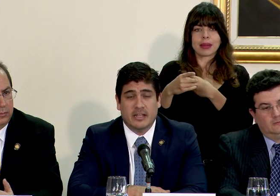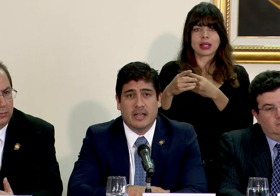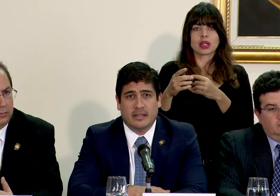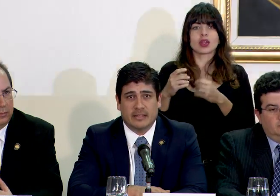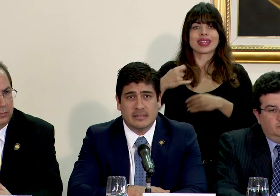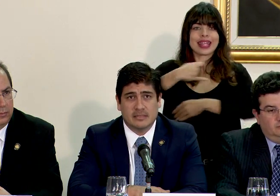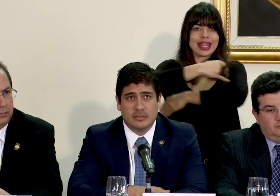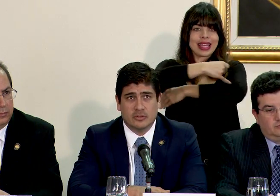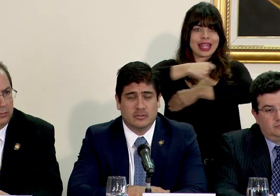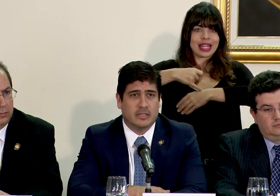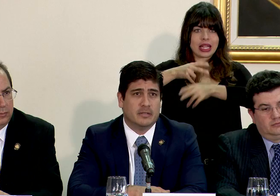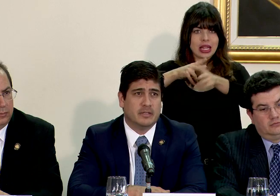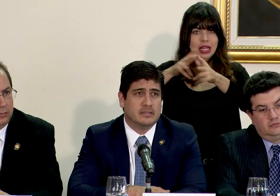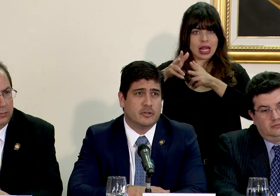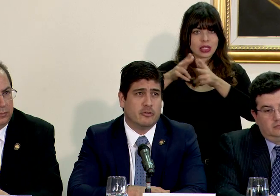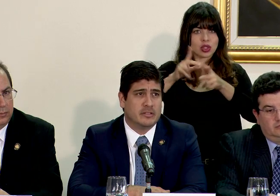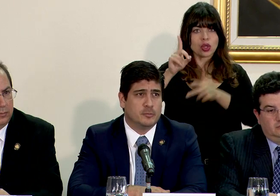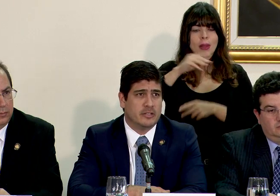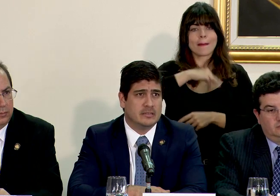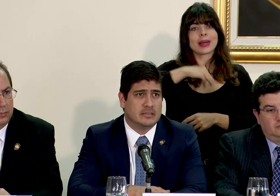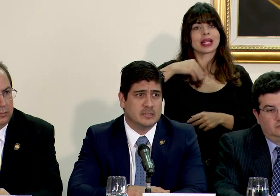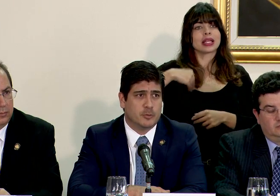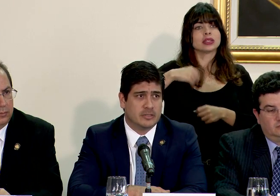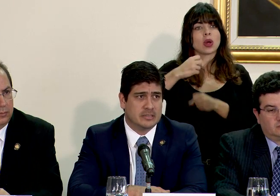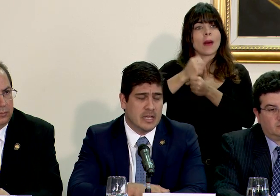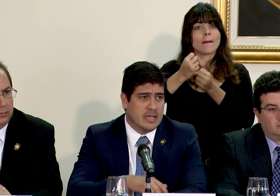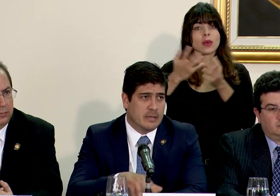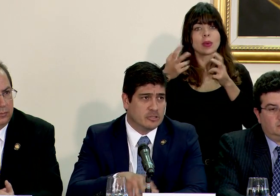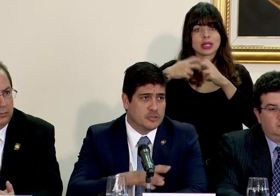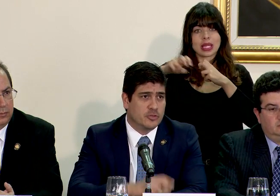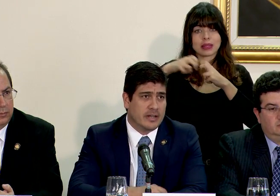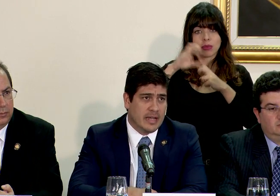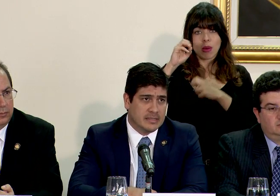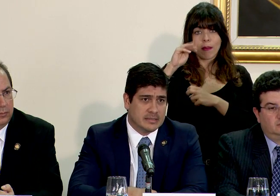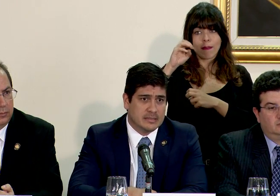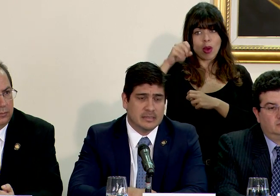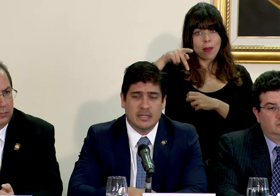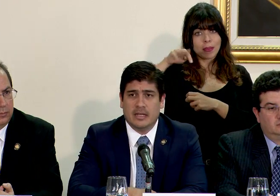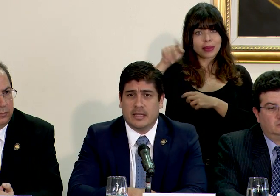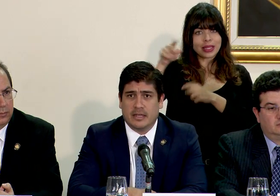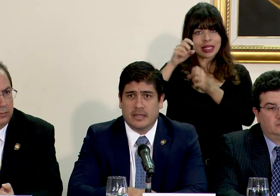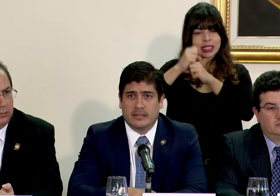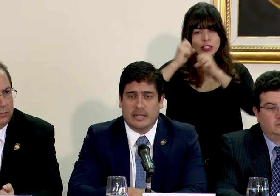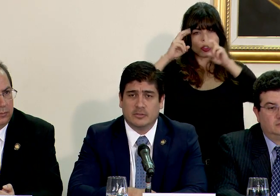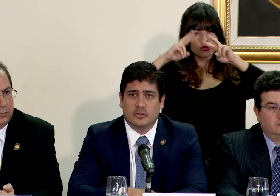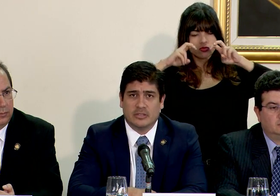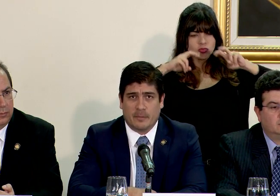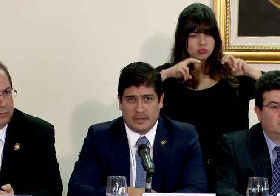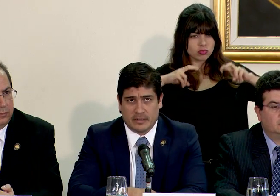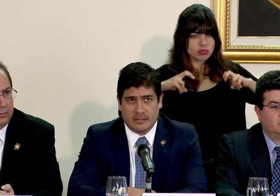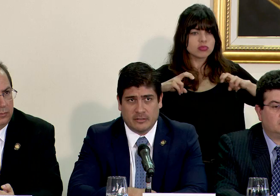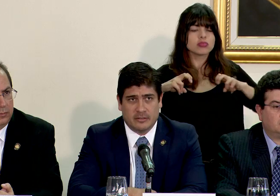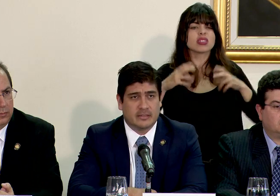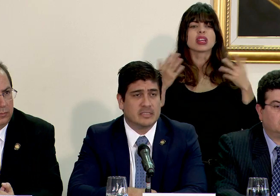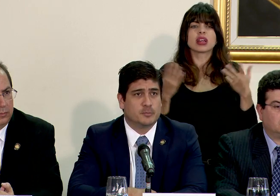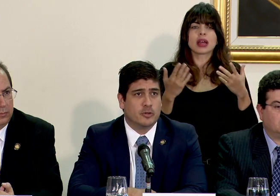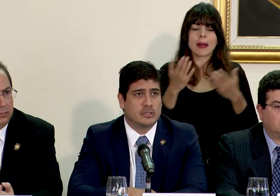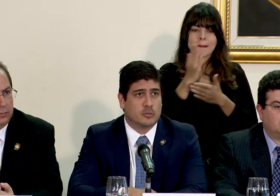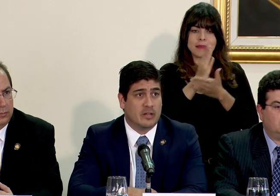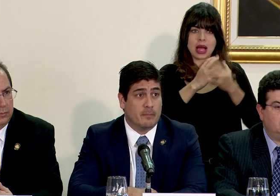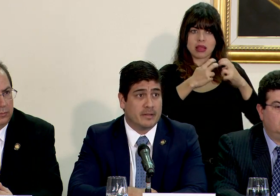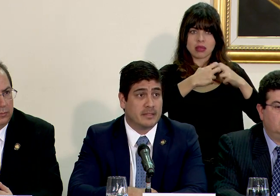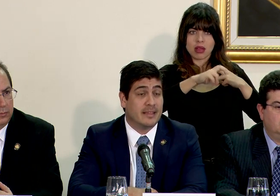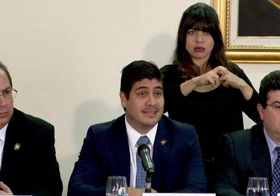Ingeniería de Tránsito del Ministerio de Obras Públicas y Transportes y hemos hecho un análisis tanto desde la parte de